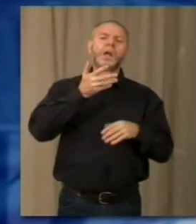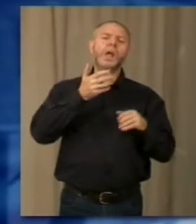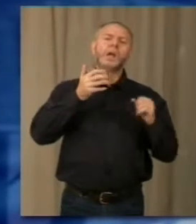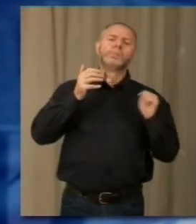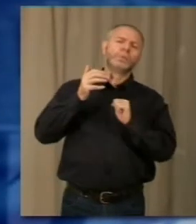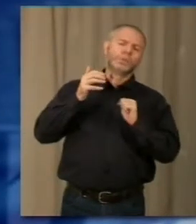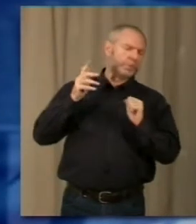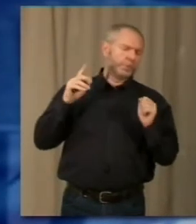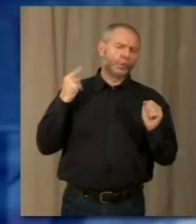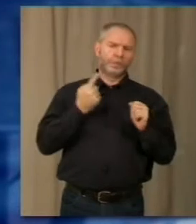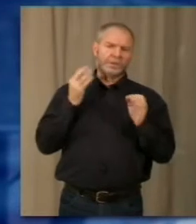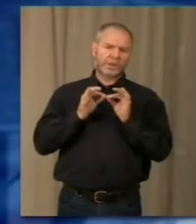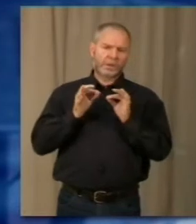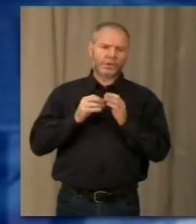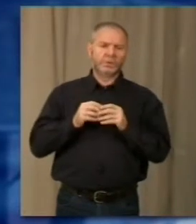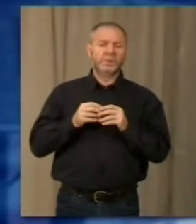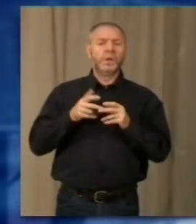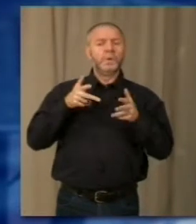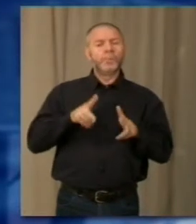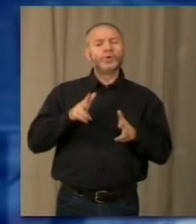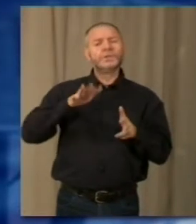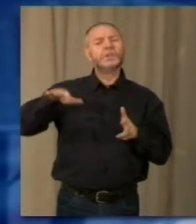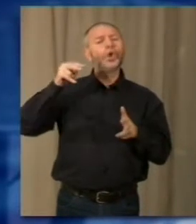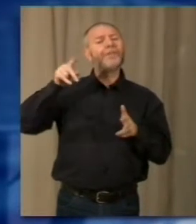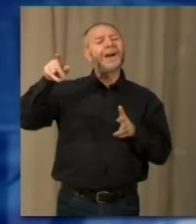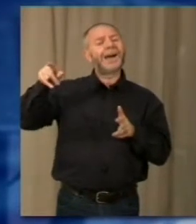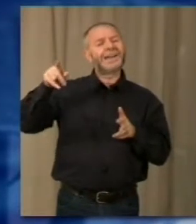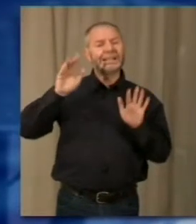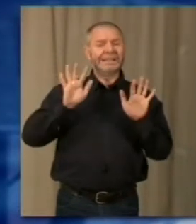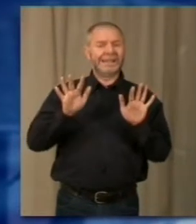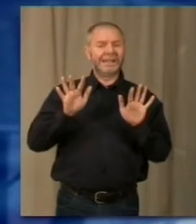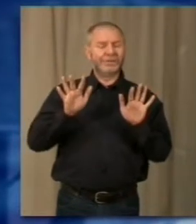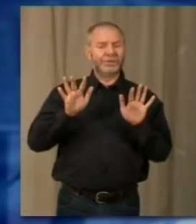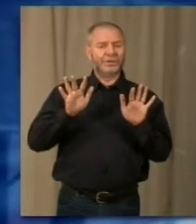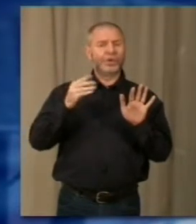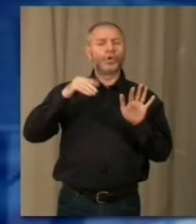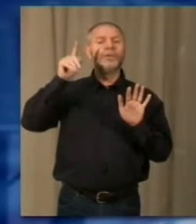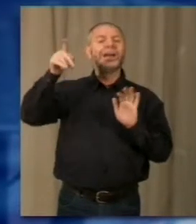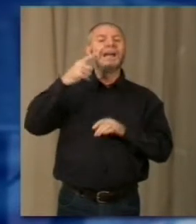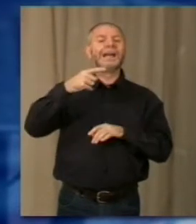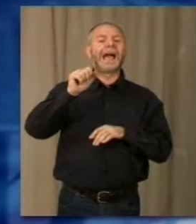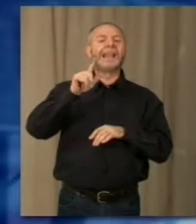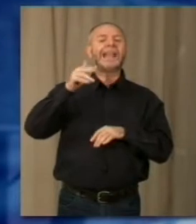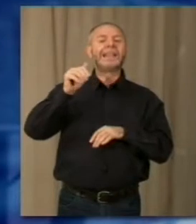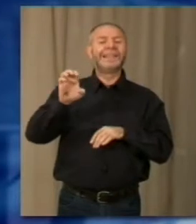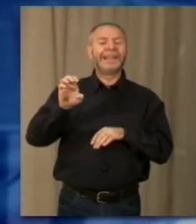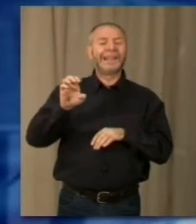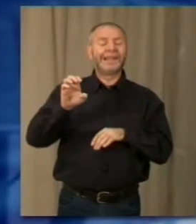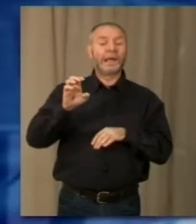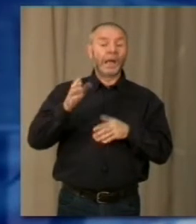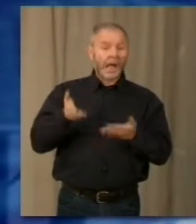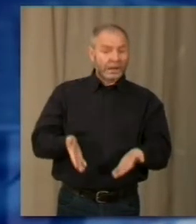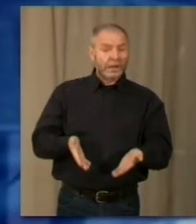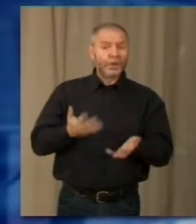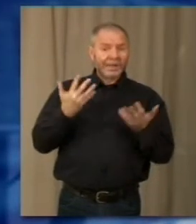minoranza. Sinora i posti hospice in provincia di Novara sono solo 10 e dislocati a Gagliate. Altri 10 dovrebbero essere